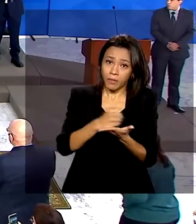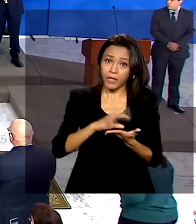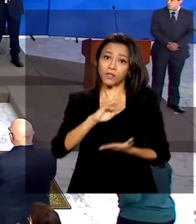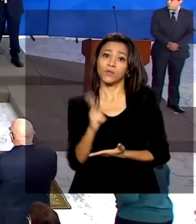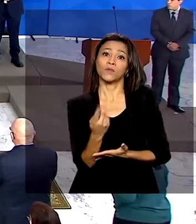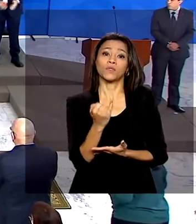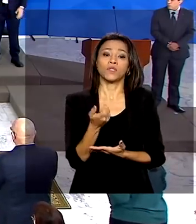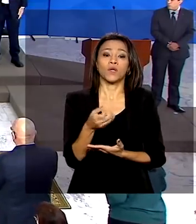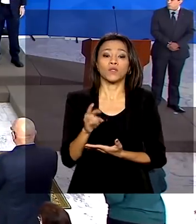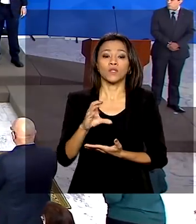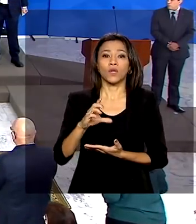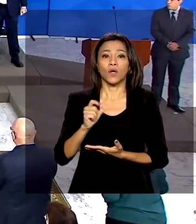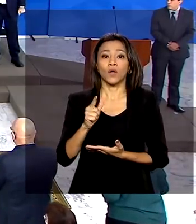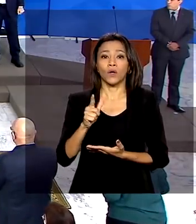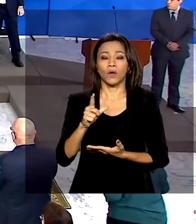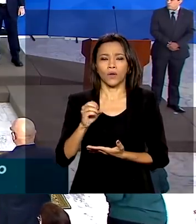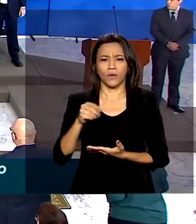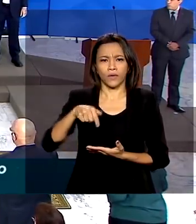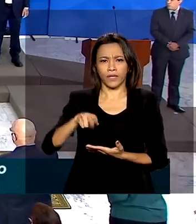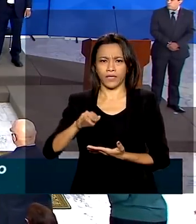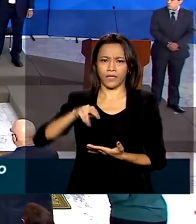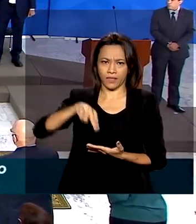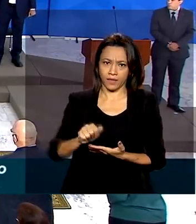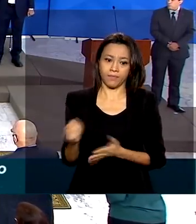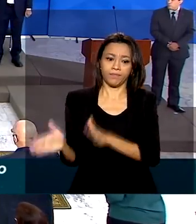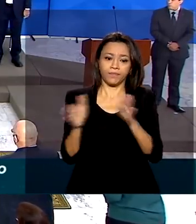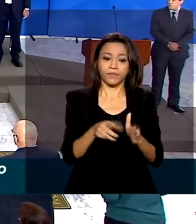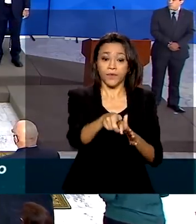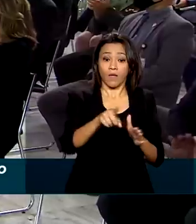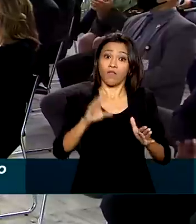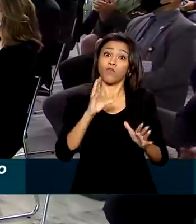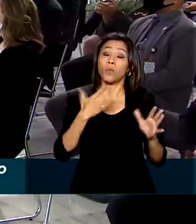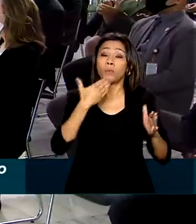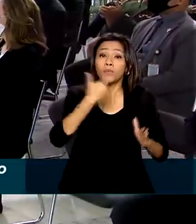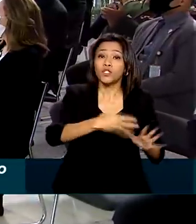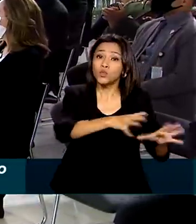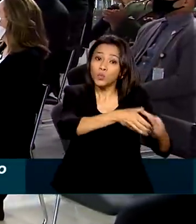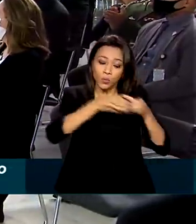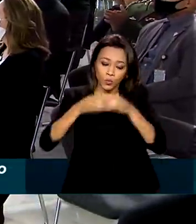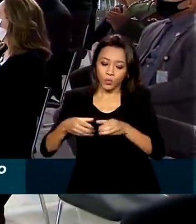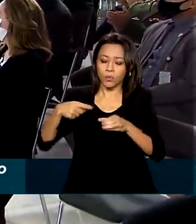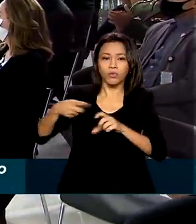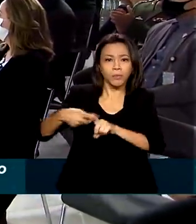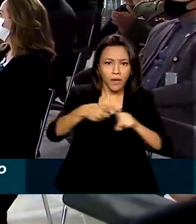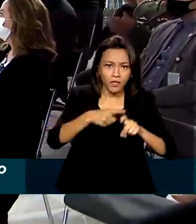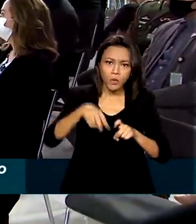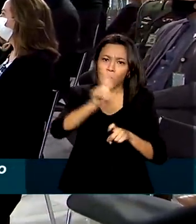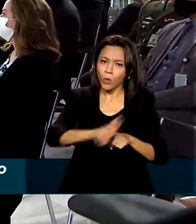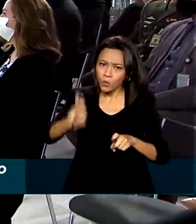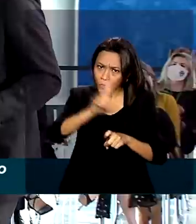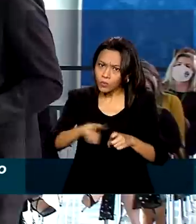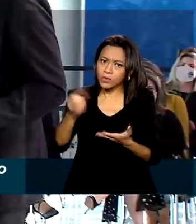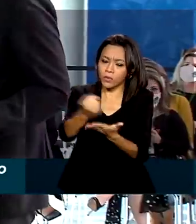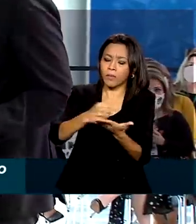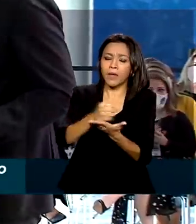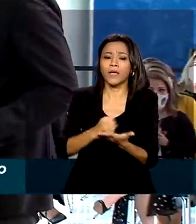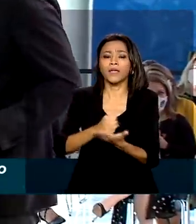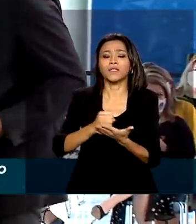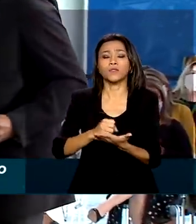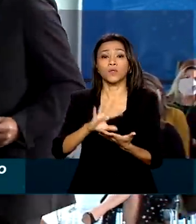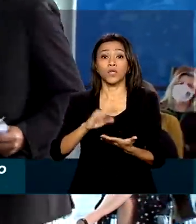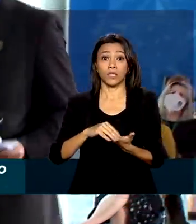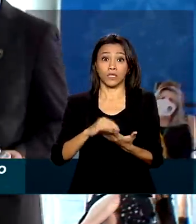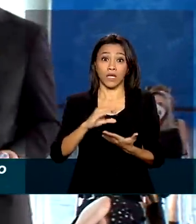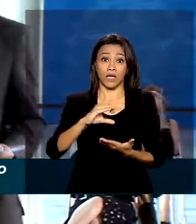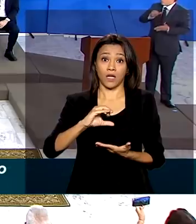O evento foi realizado a pedido de um grupo de médicos que defende o tratamento precoce com o uso da cloroquina contra a